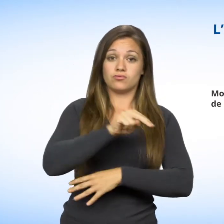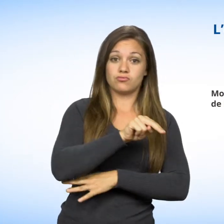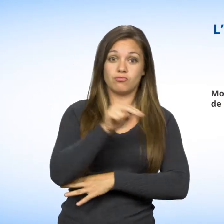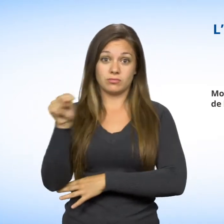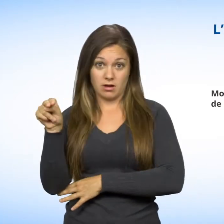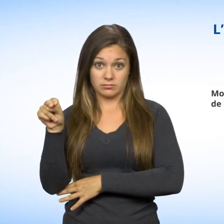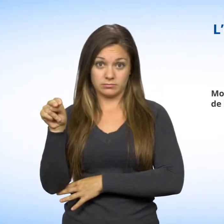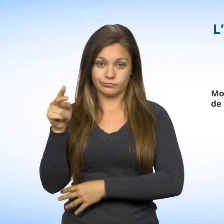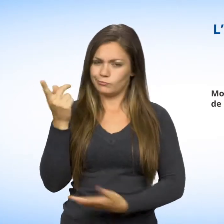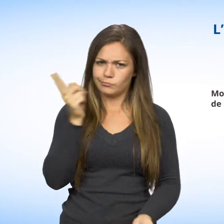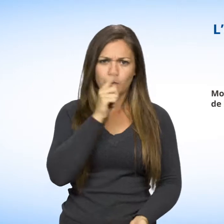origine ethnique ou nationale.